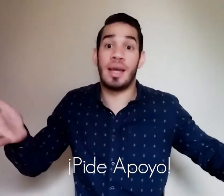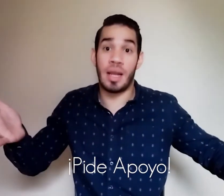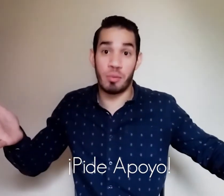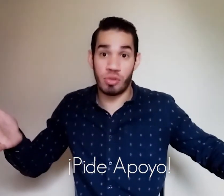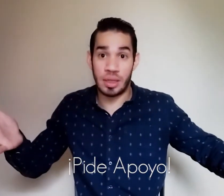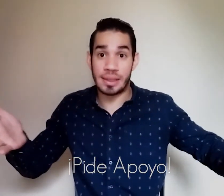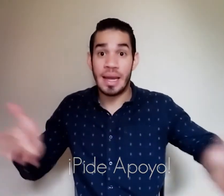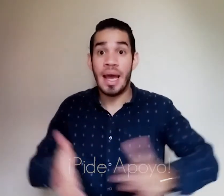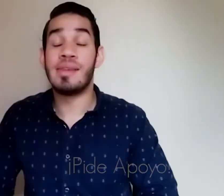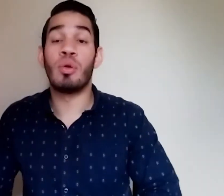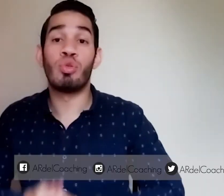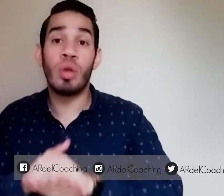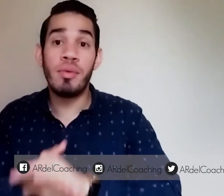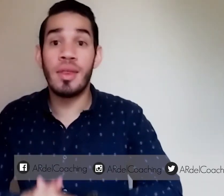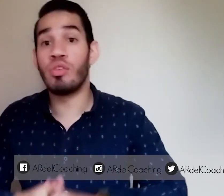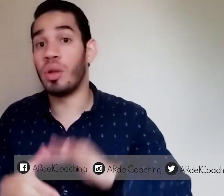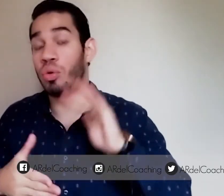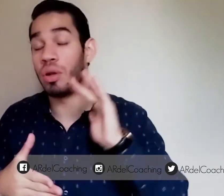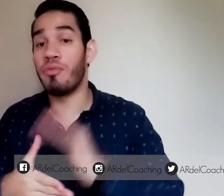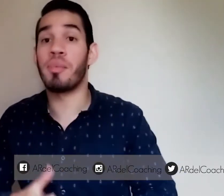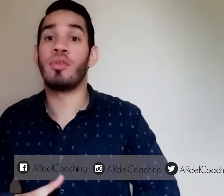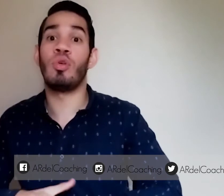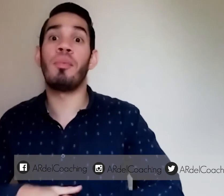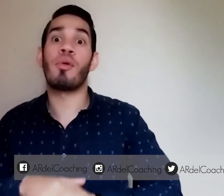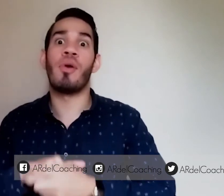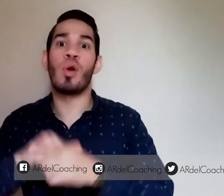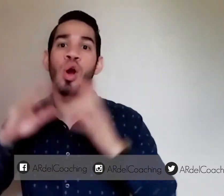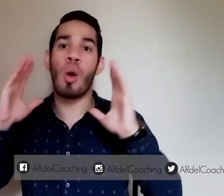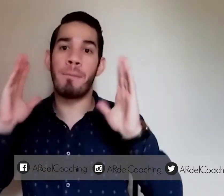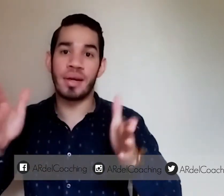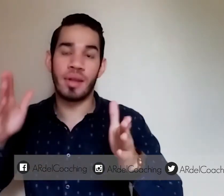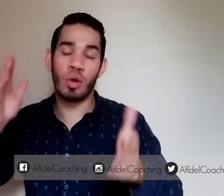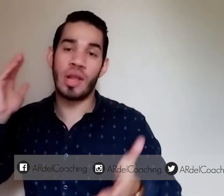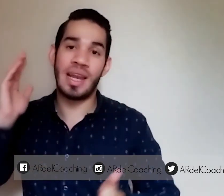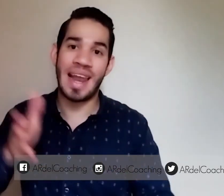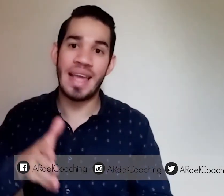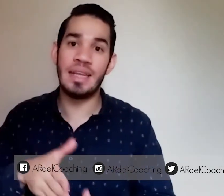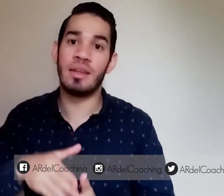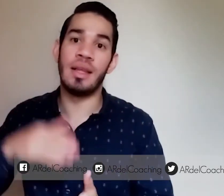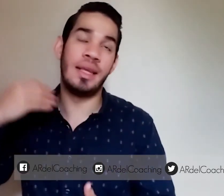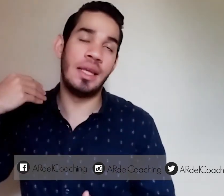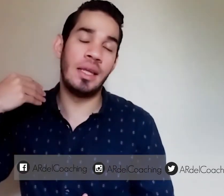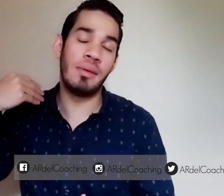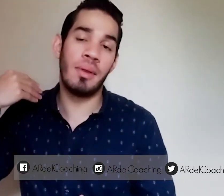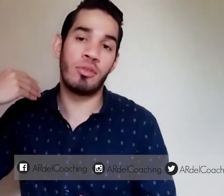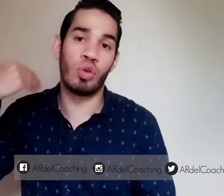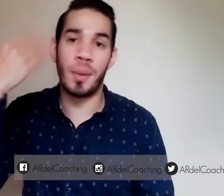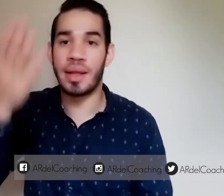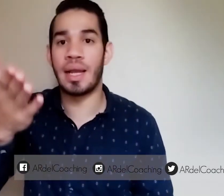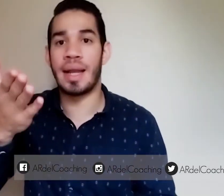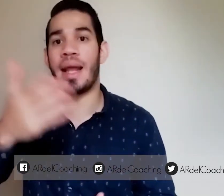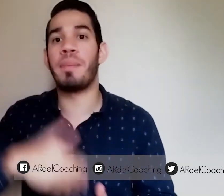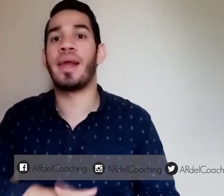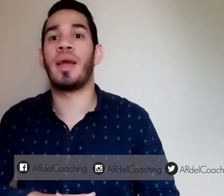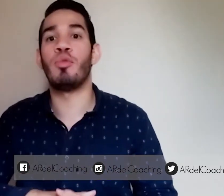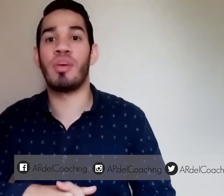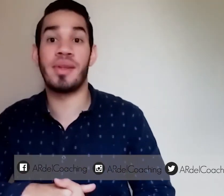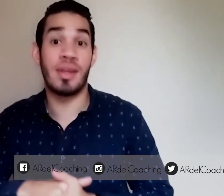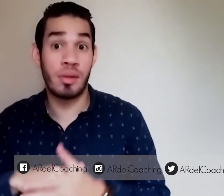que queremos tener si te gustó el vídeo si te gustó la información por favor compártelo dale like y suscríbete al canal para que mucha más gente